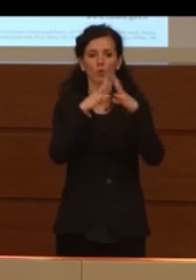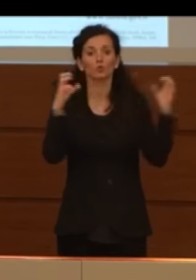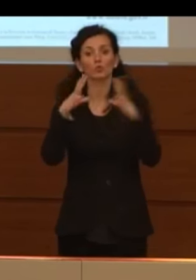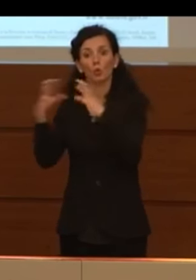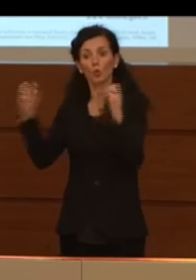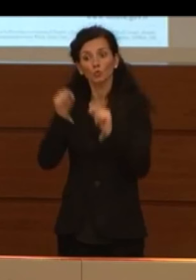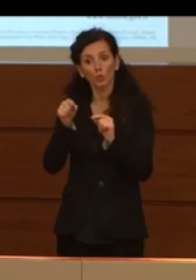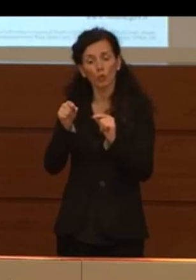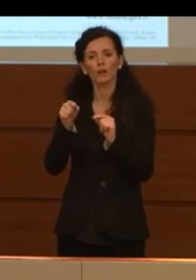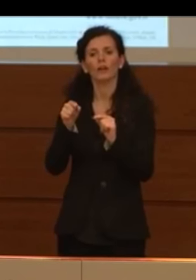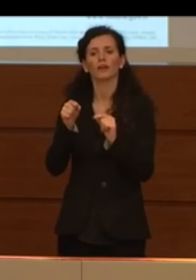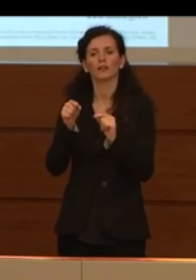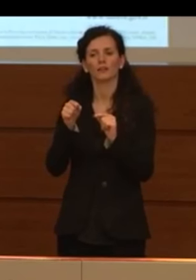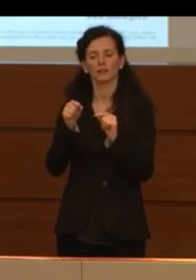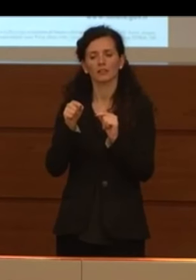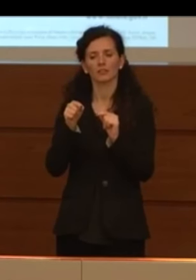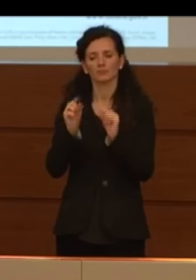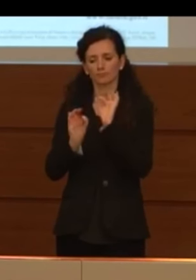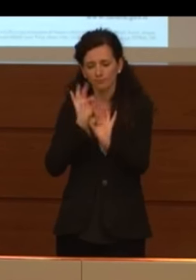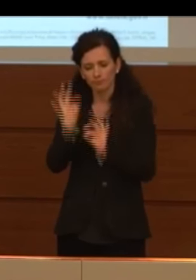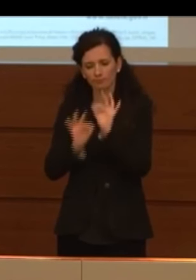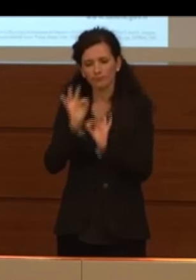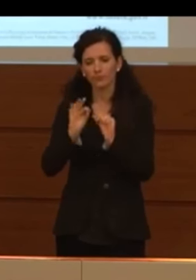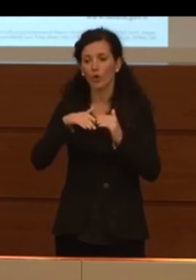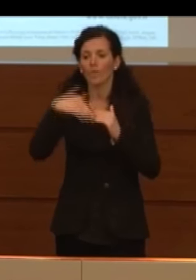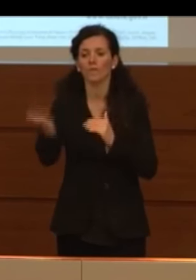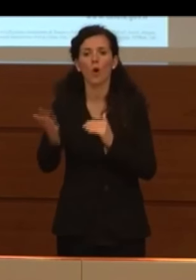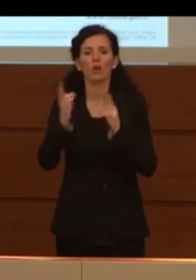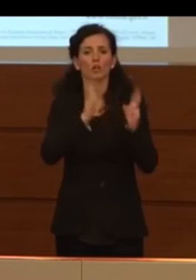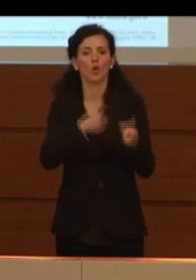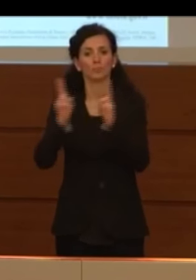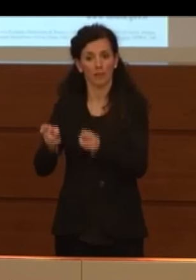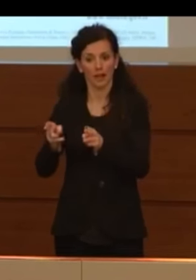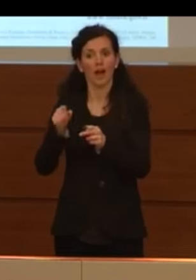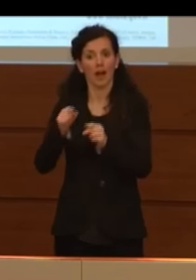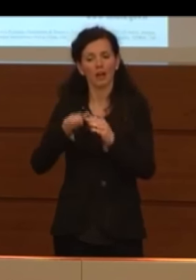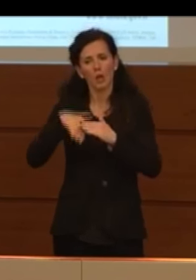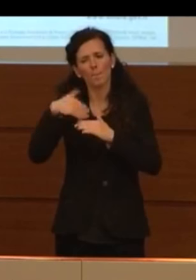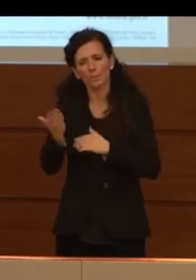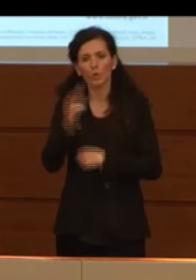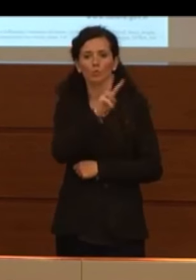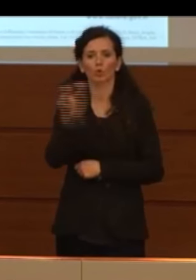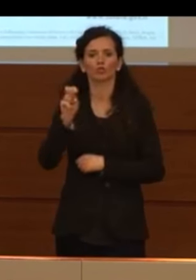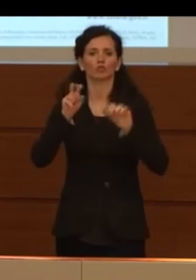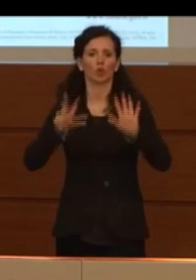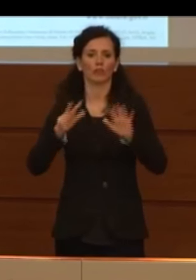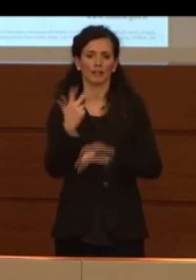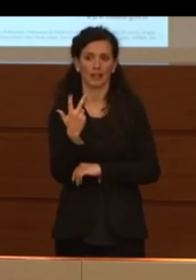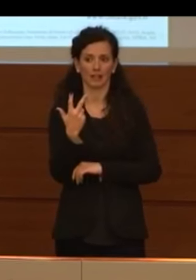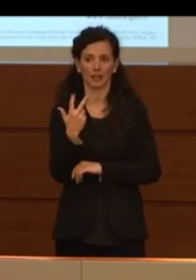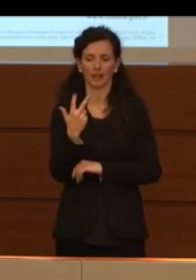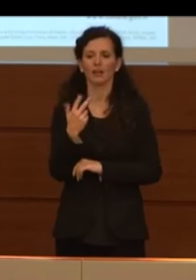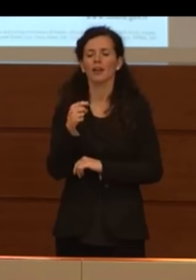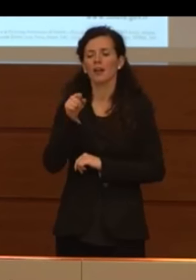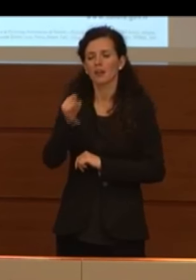realizzato all'esterno degli ospedali, sono più di 283, quindi è un filtro,